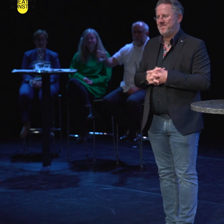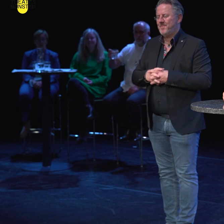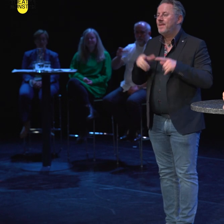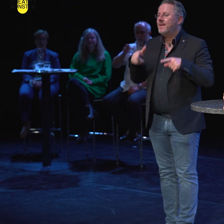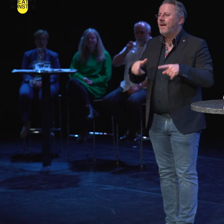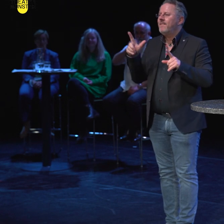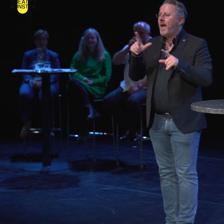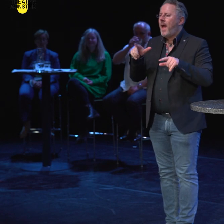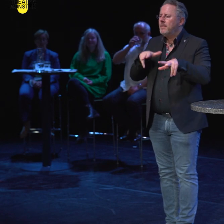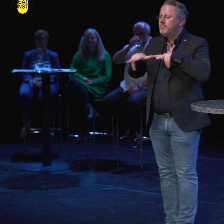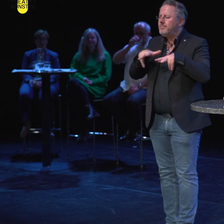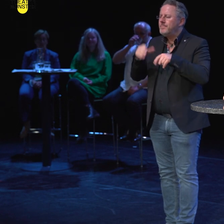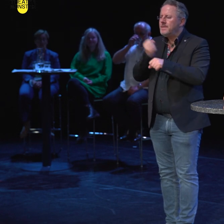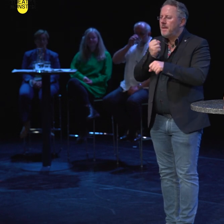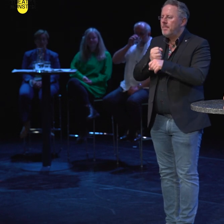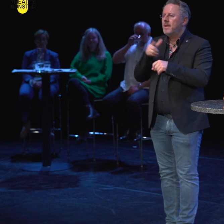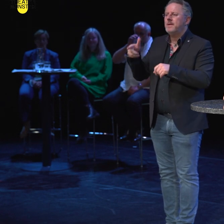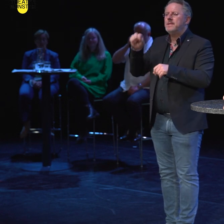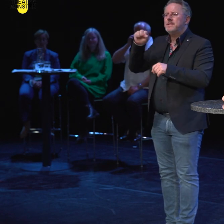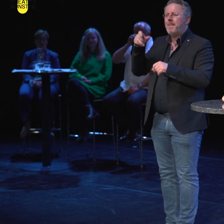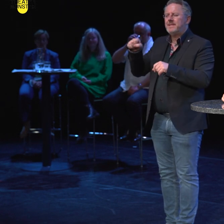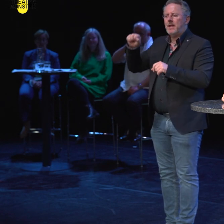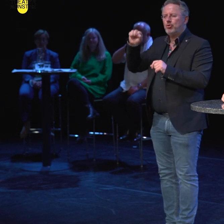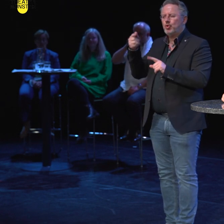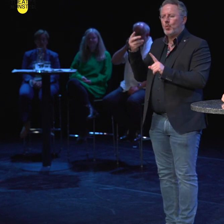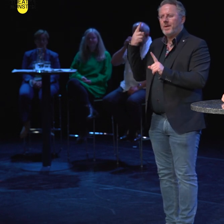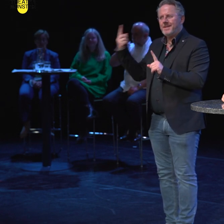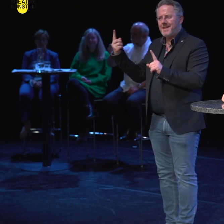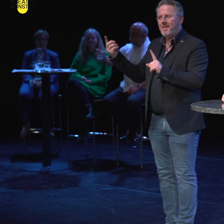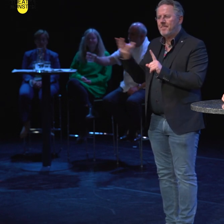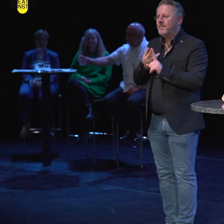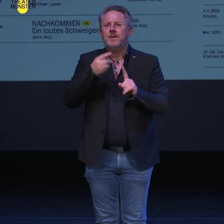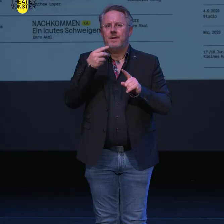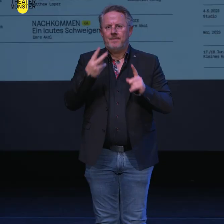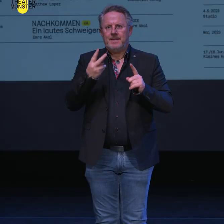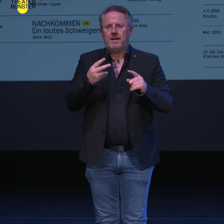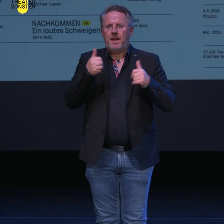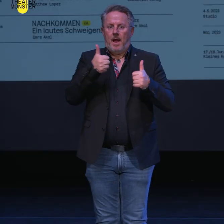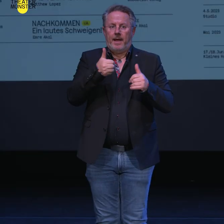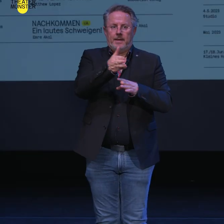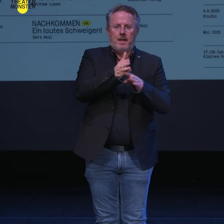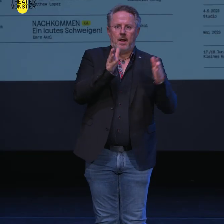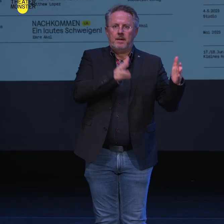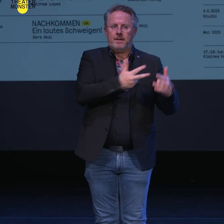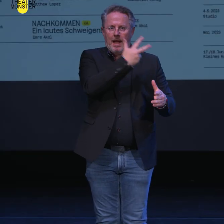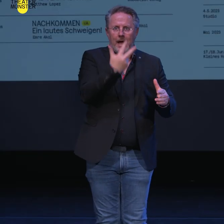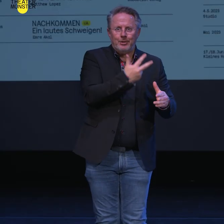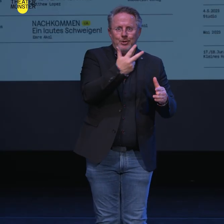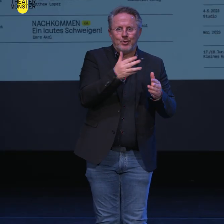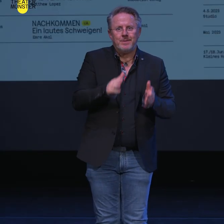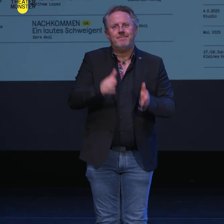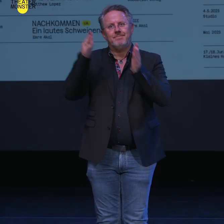Inszenieren wird das Sebastian Schuck, das Stück. Das Stück besteht aus zwei abendfüllenden Teilen. Jeder Teil dauert ungefähr drei Stunden